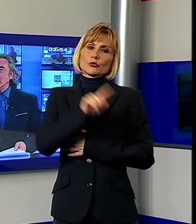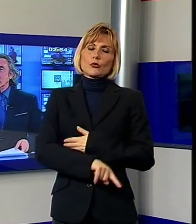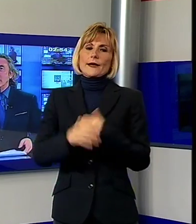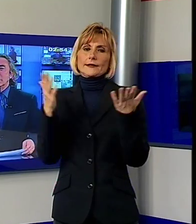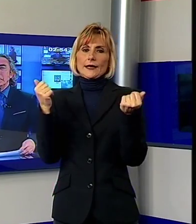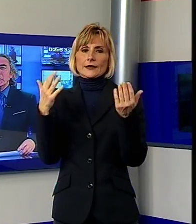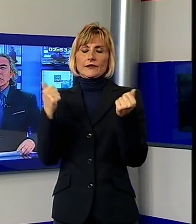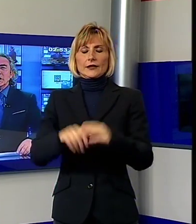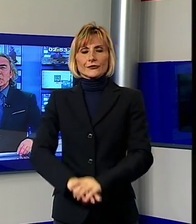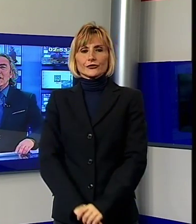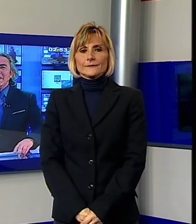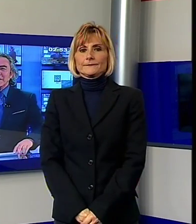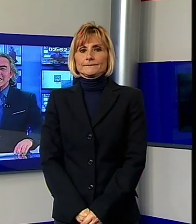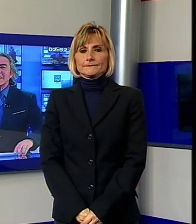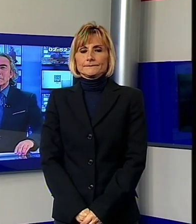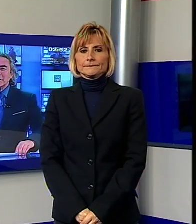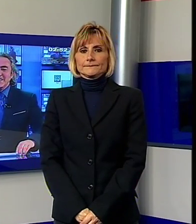torniamo tra poco con le notizie sportive.